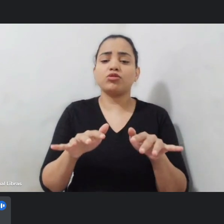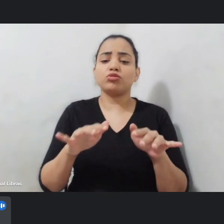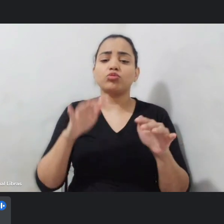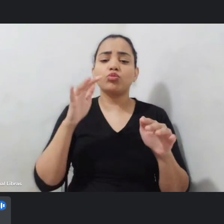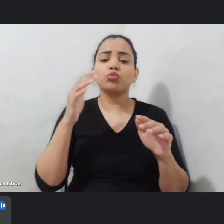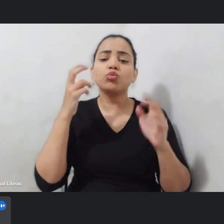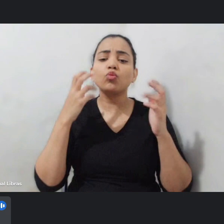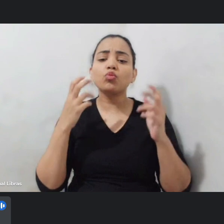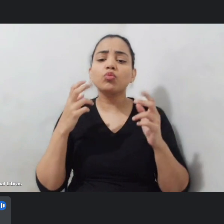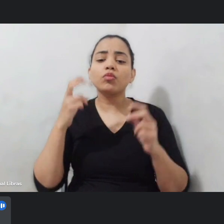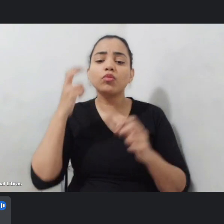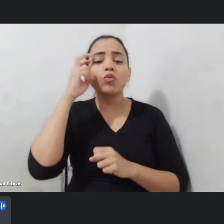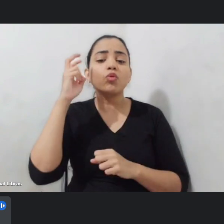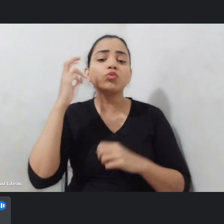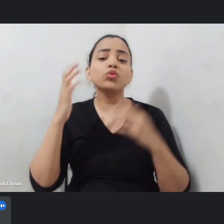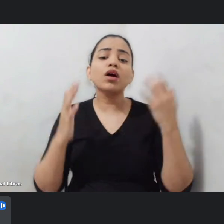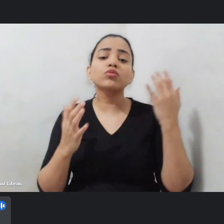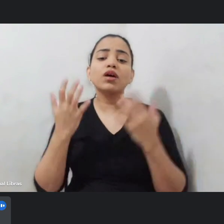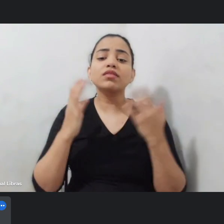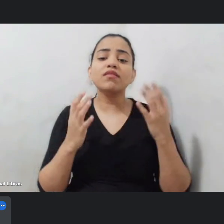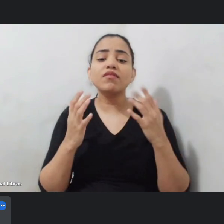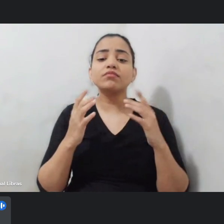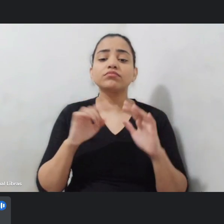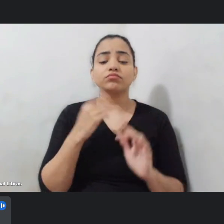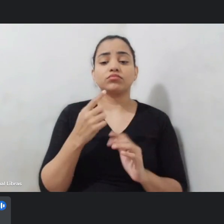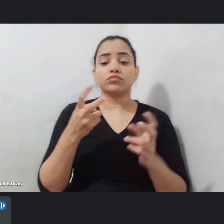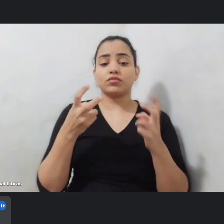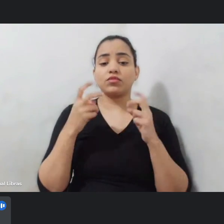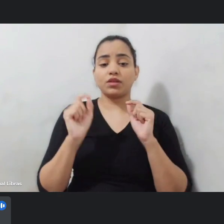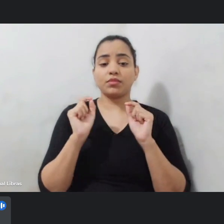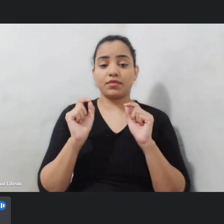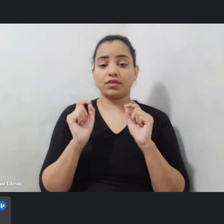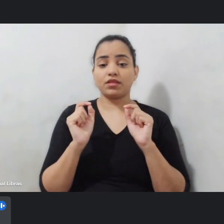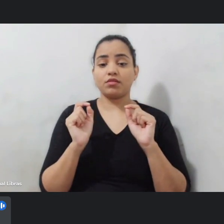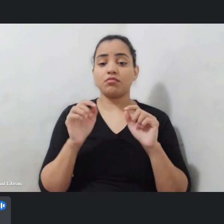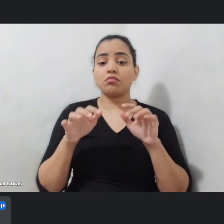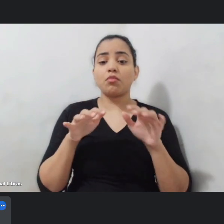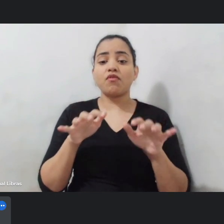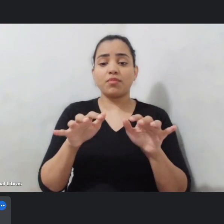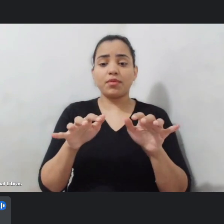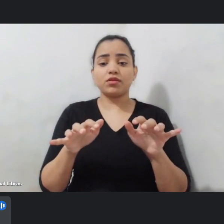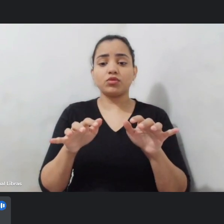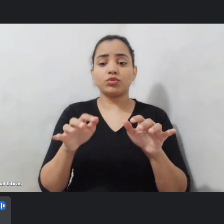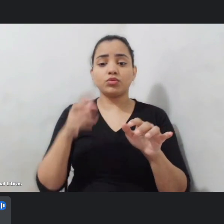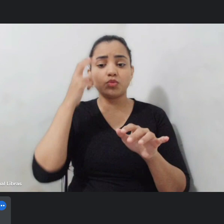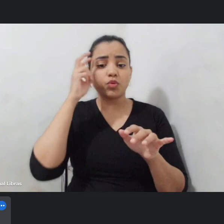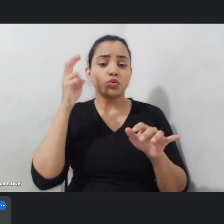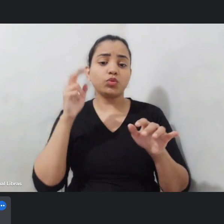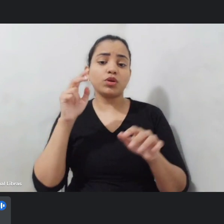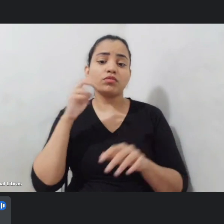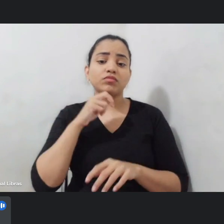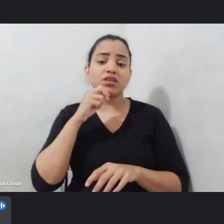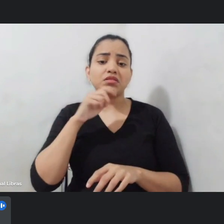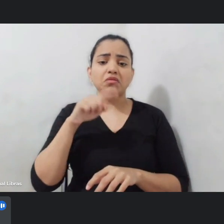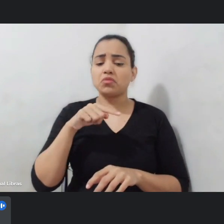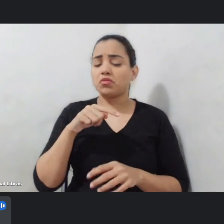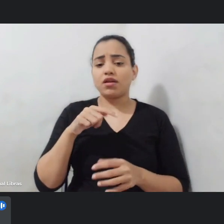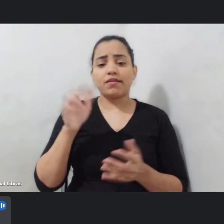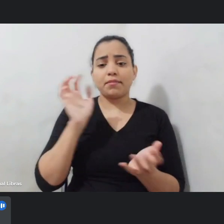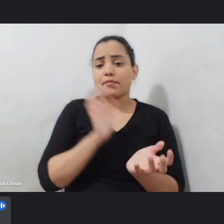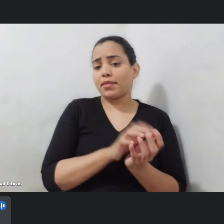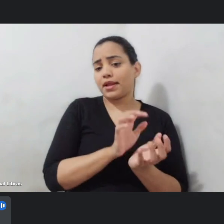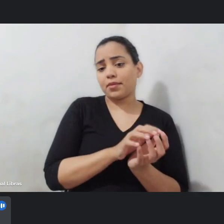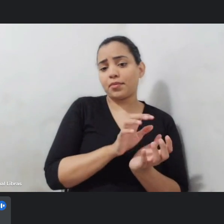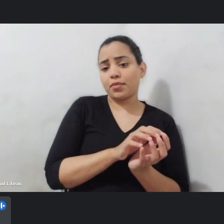observa que o movimento cultural do carnaval de Natal basicamente ou é pernambucano ou é do